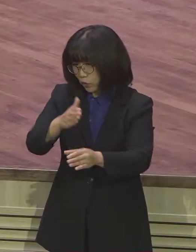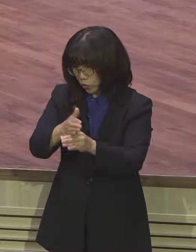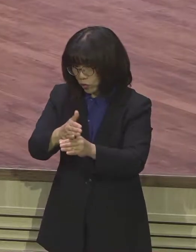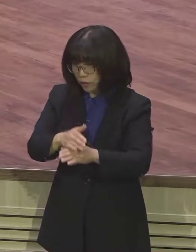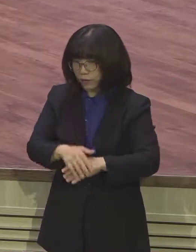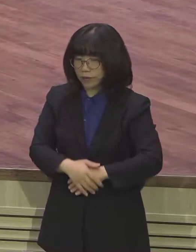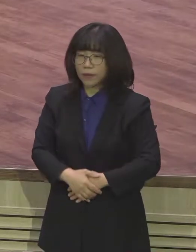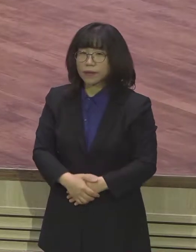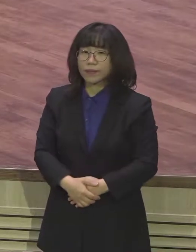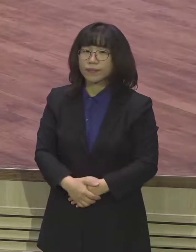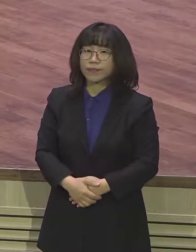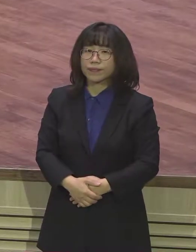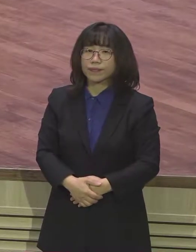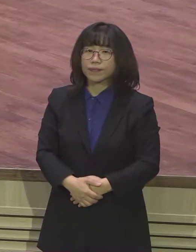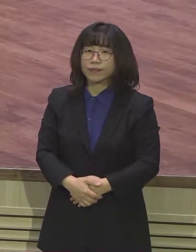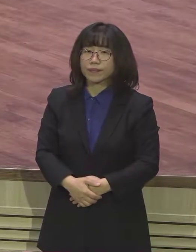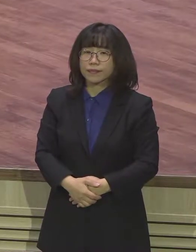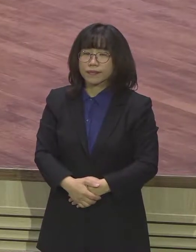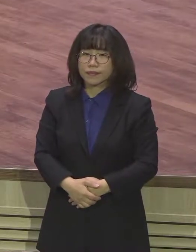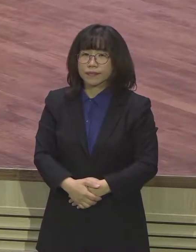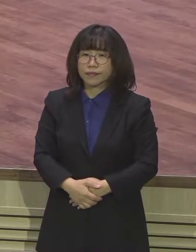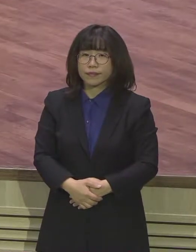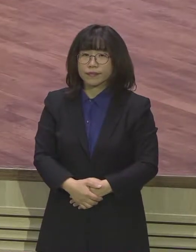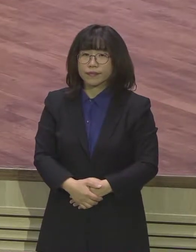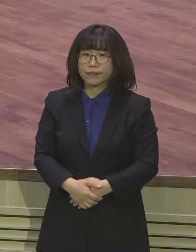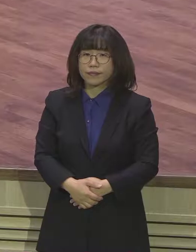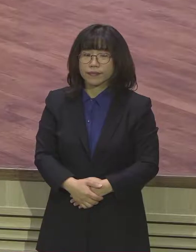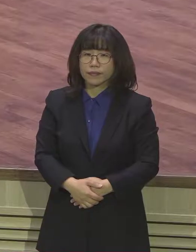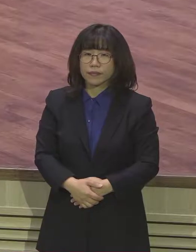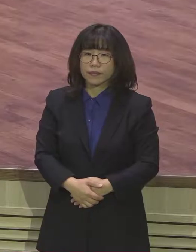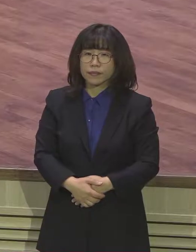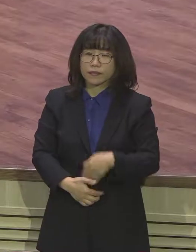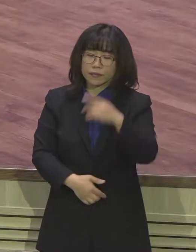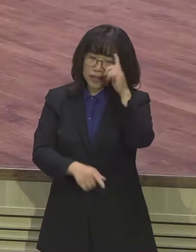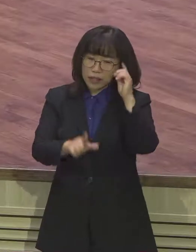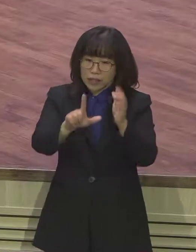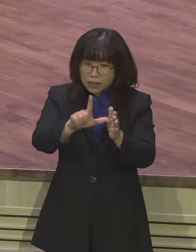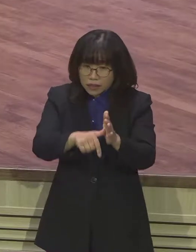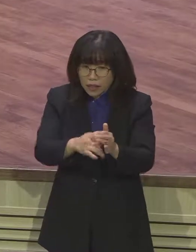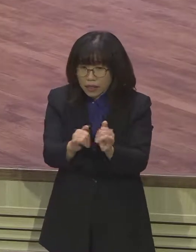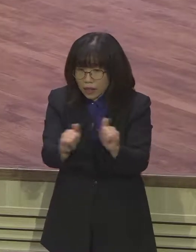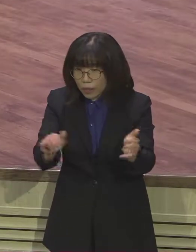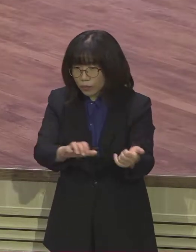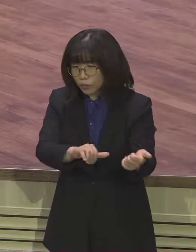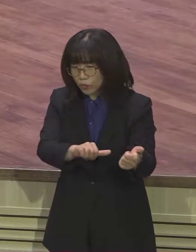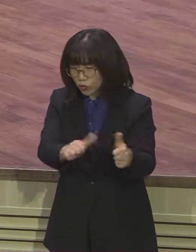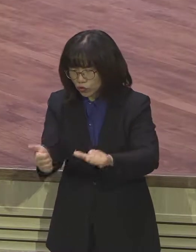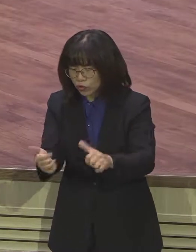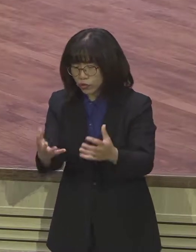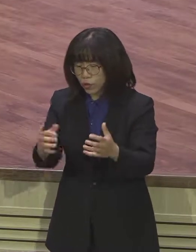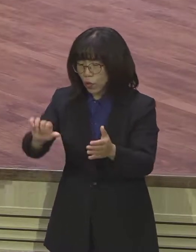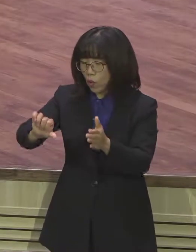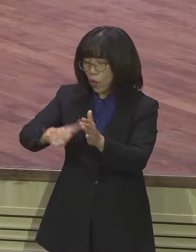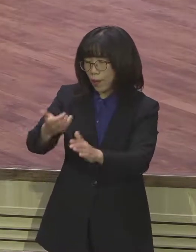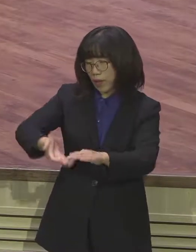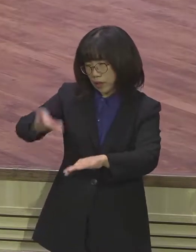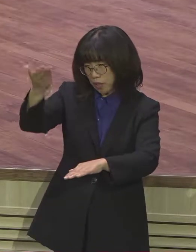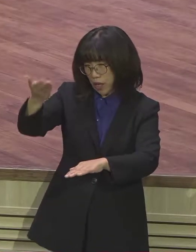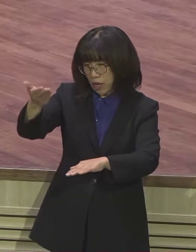900명이고 500명 이상이 죽었거든요. 실종도 6명 있었고 그러다 보니까 이 시체 썩는 냄새들 때문에 수없이도